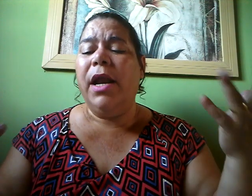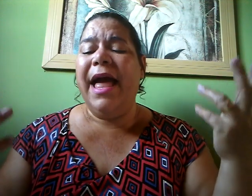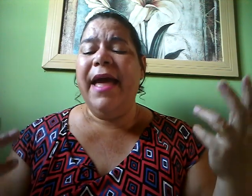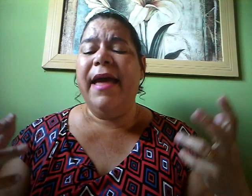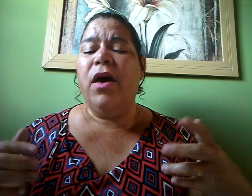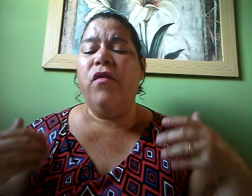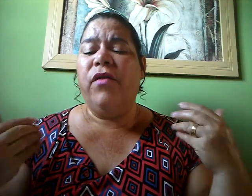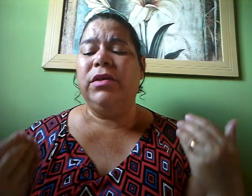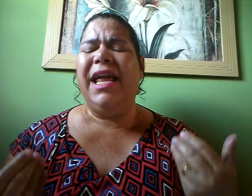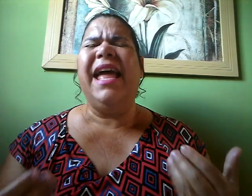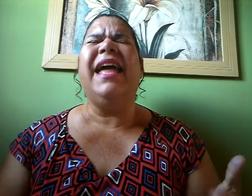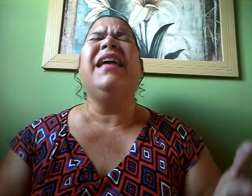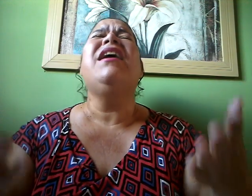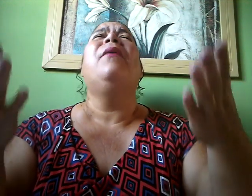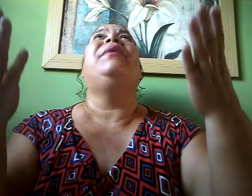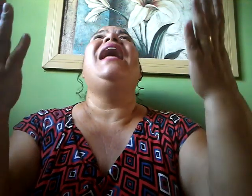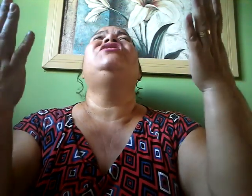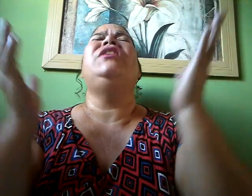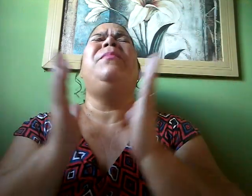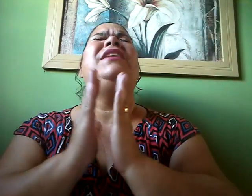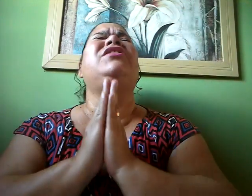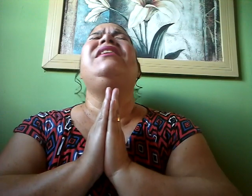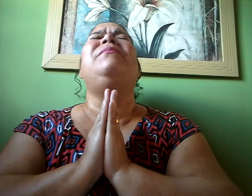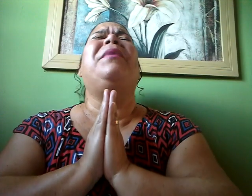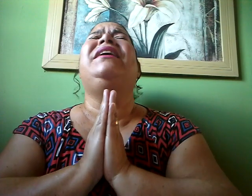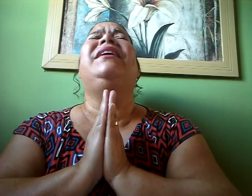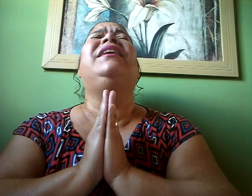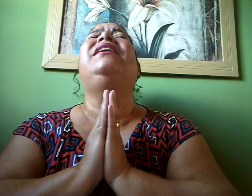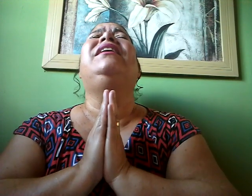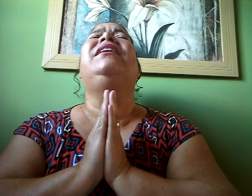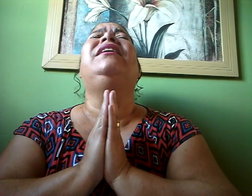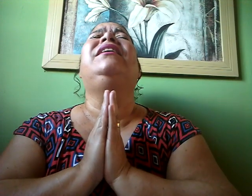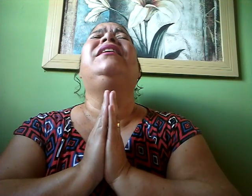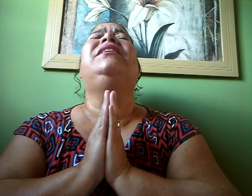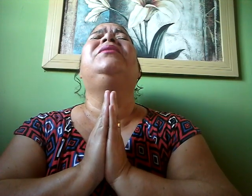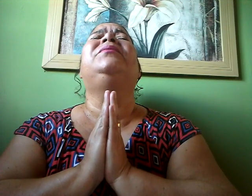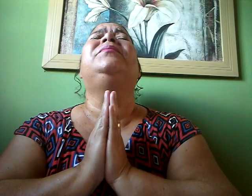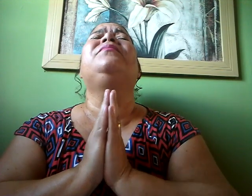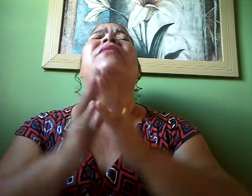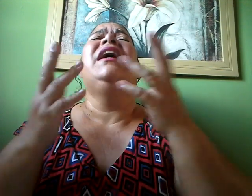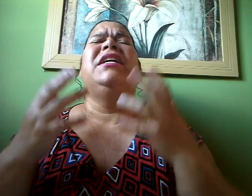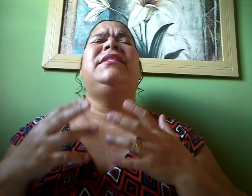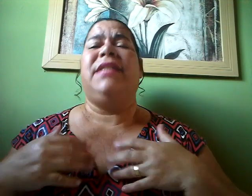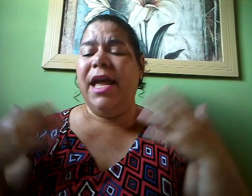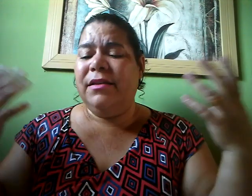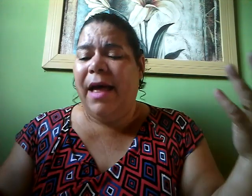eu voltei Pra te pedir perdão Estenda